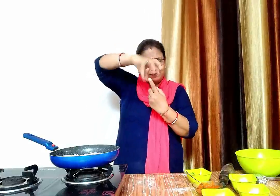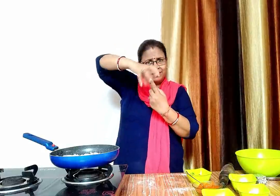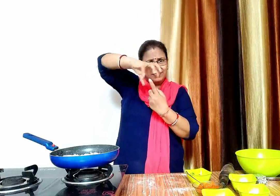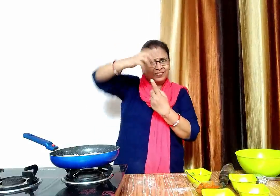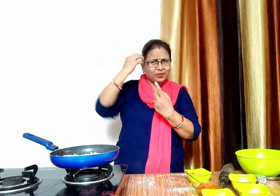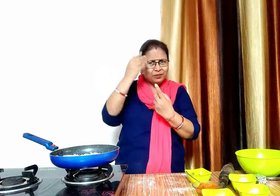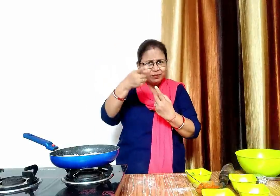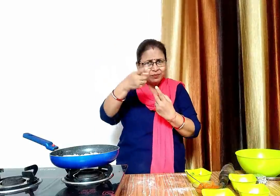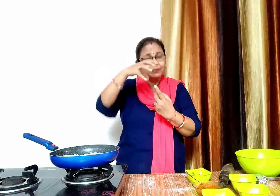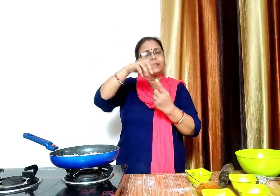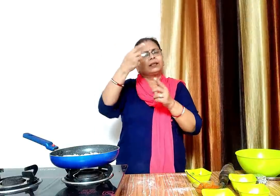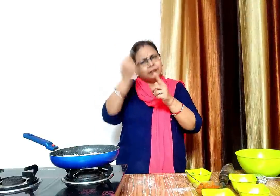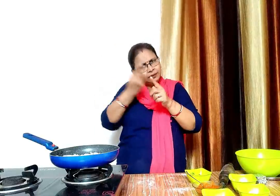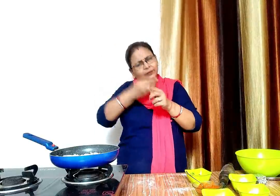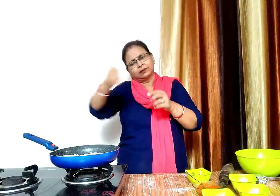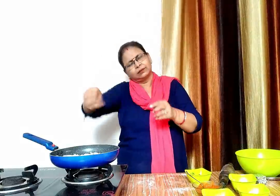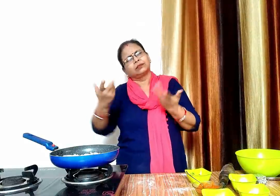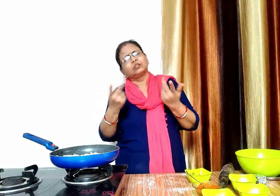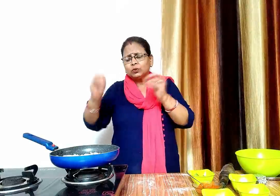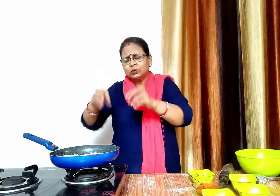अब अपने अपौर्डिंग किसी भी चीज की टॉपिंग कर सकते है